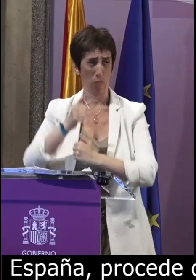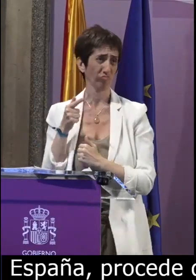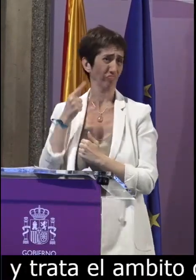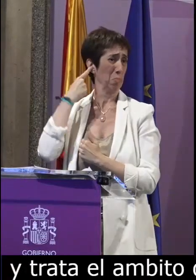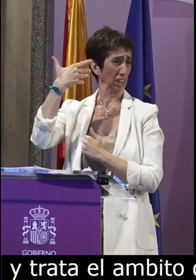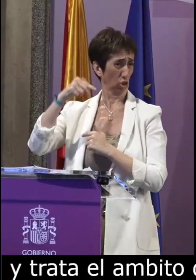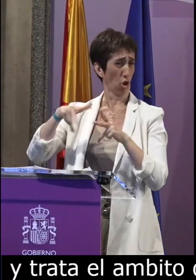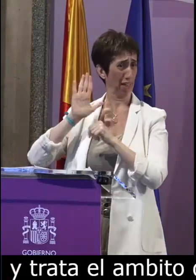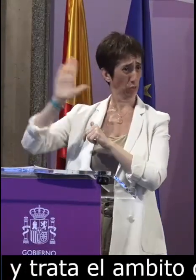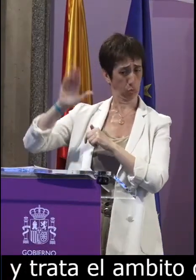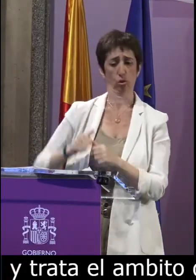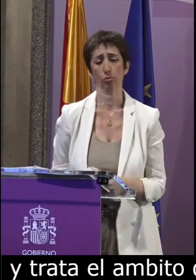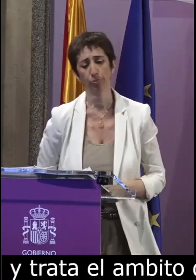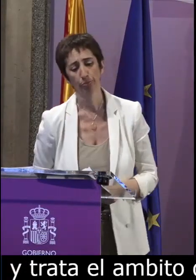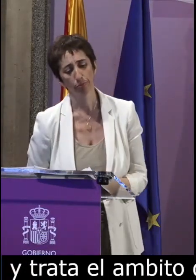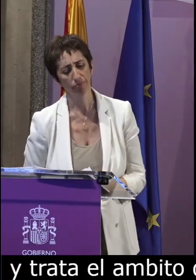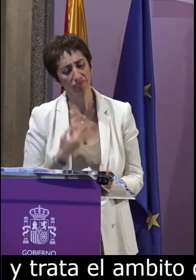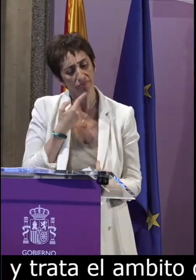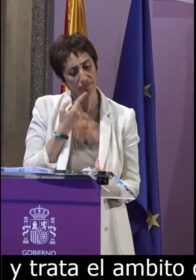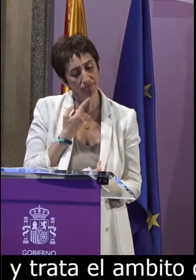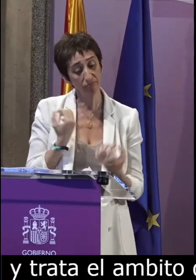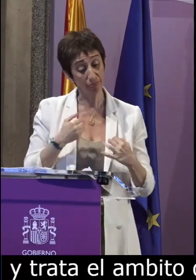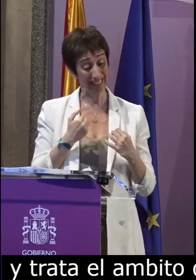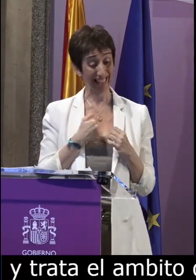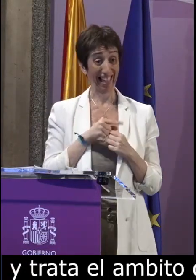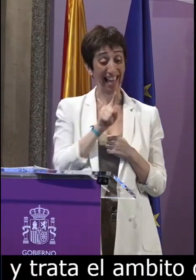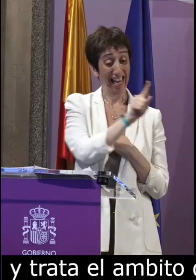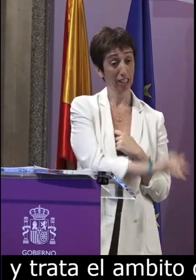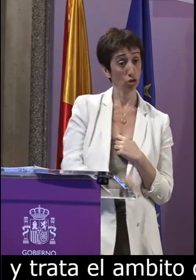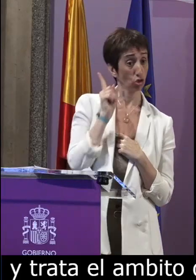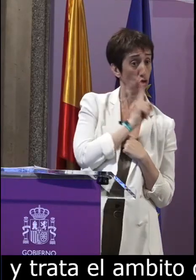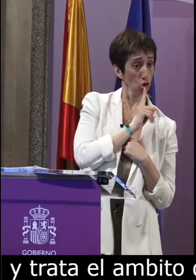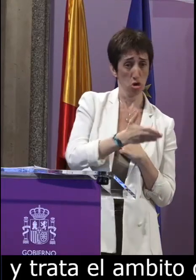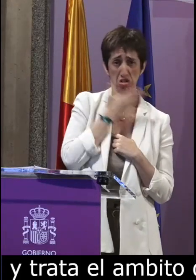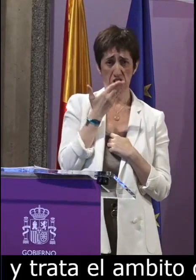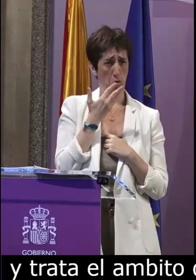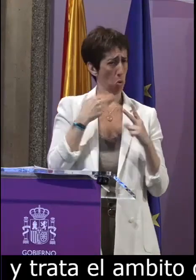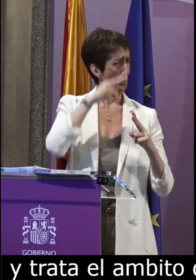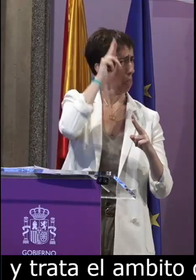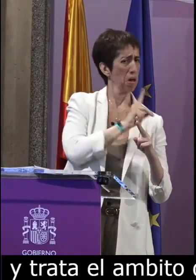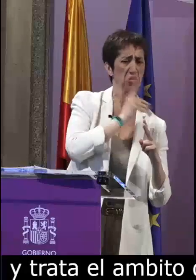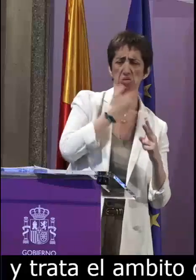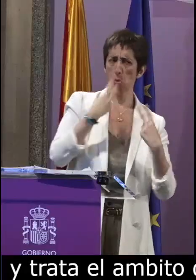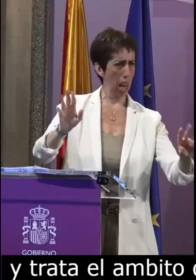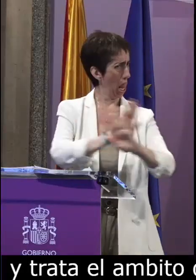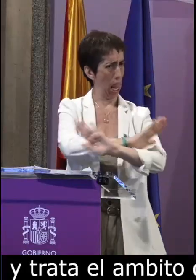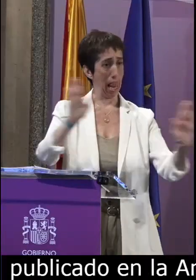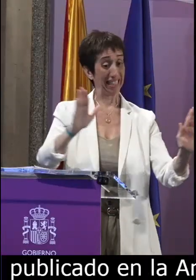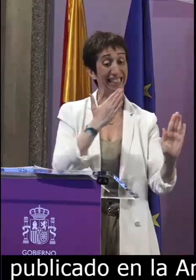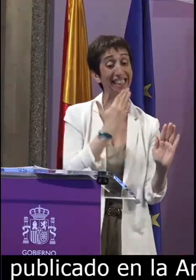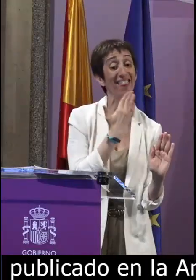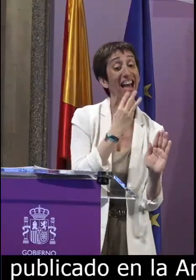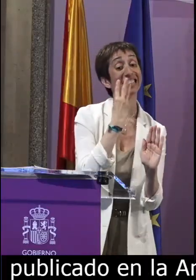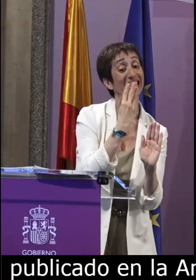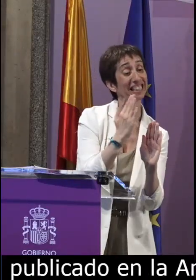Advancement of Science una publicación americana y esta conclusión de esta investigación